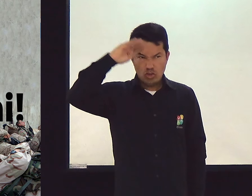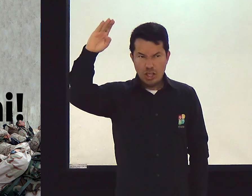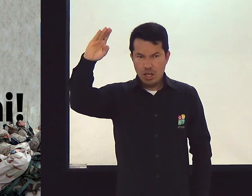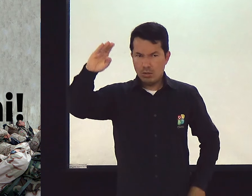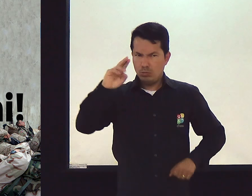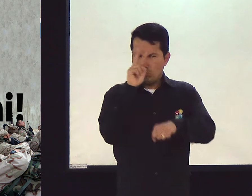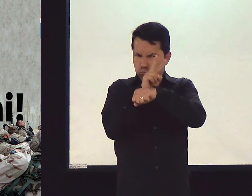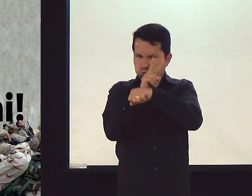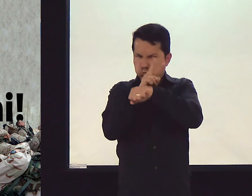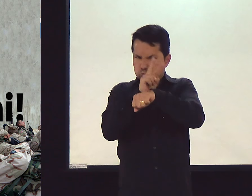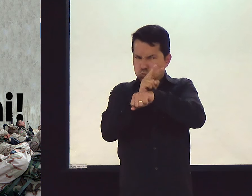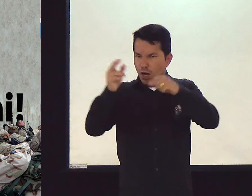Esse soldado ali, né?